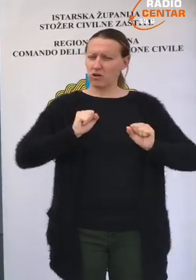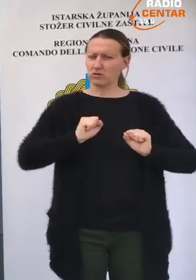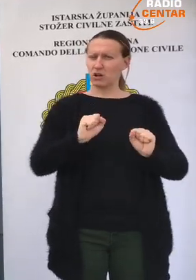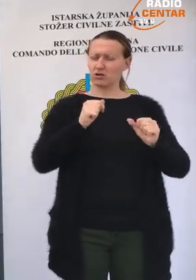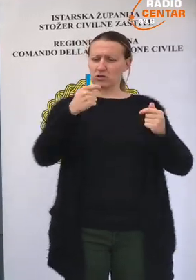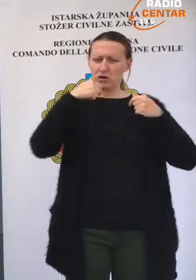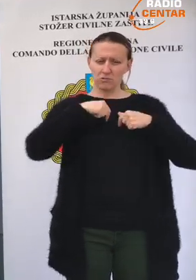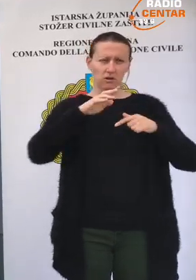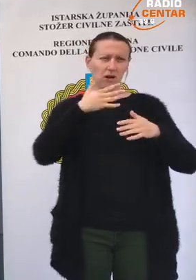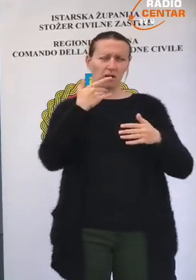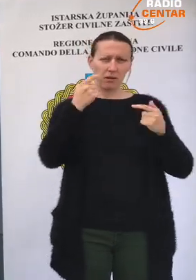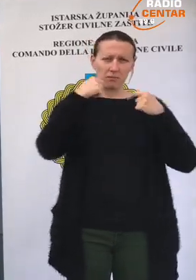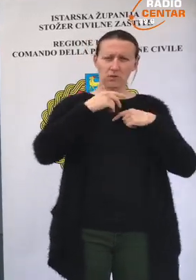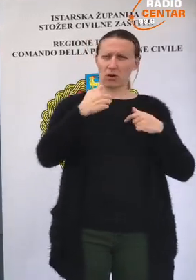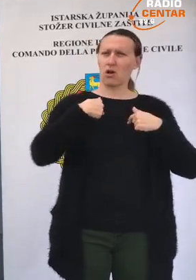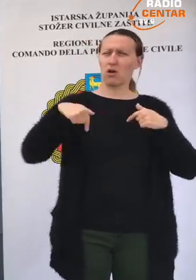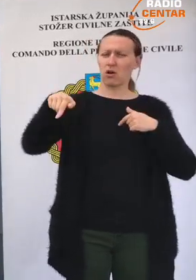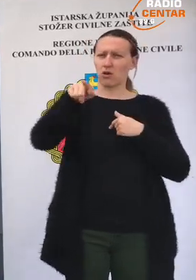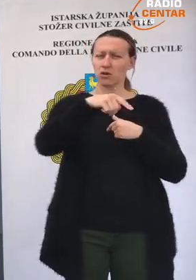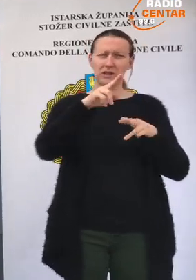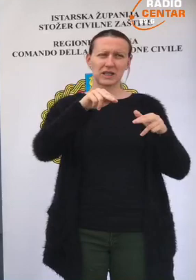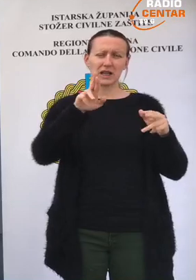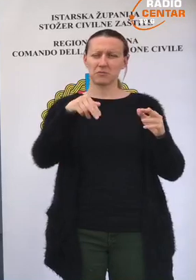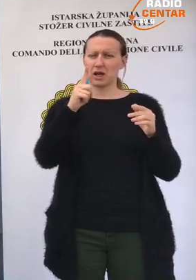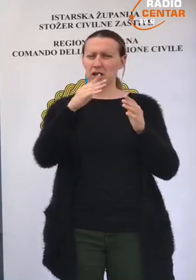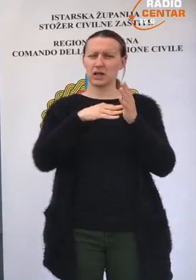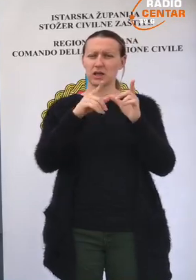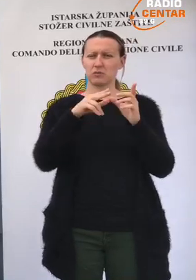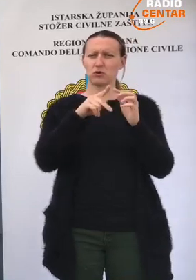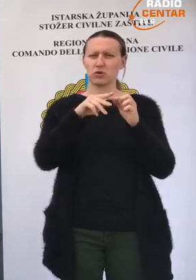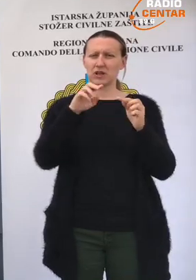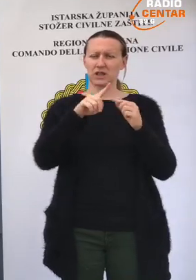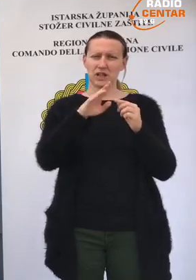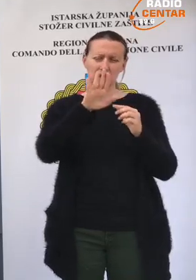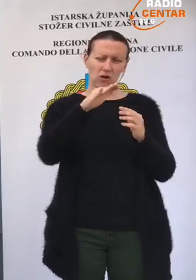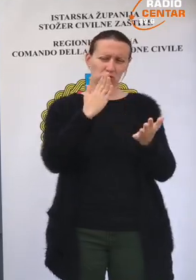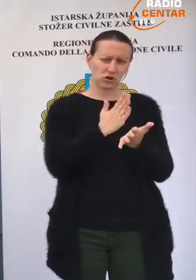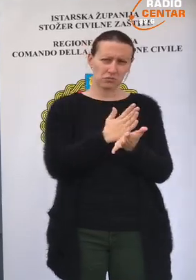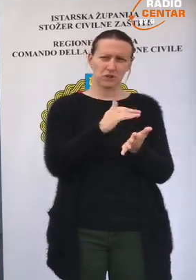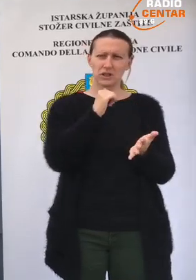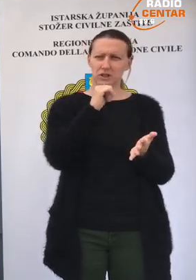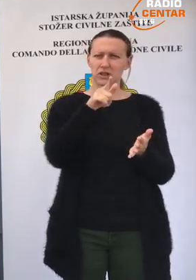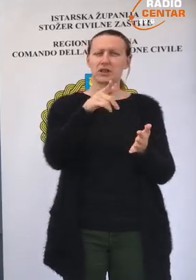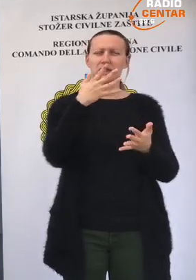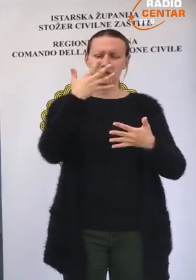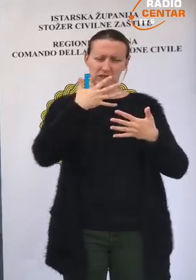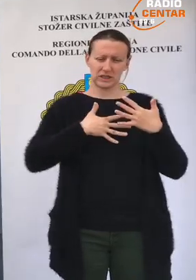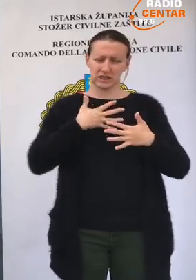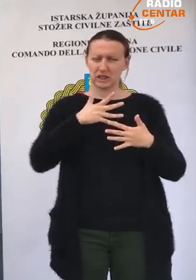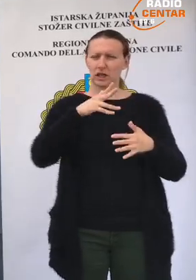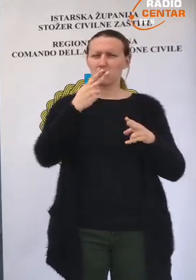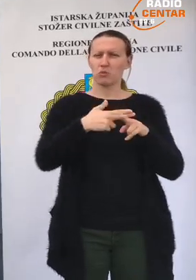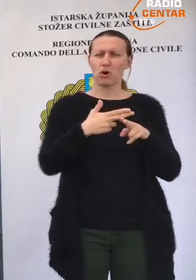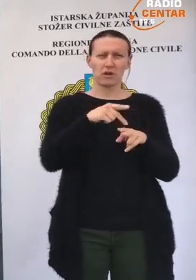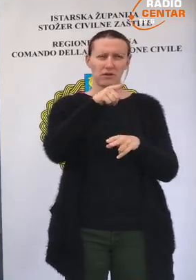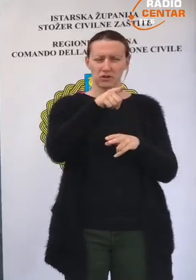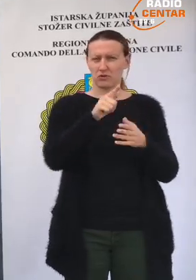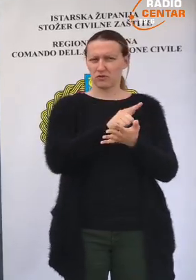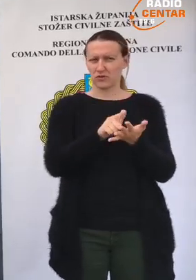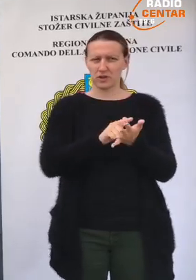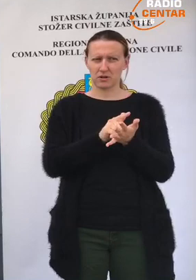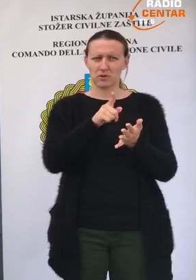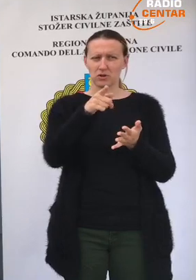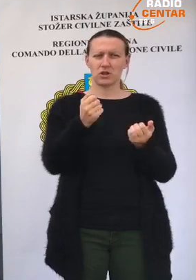populacija? Odnosno koliko će nas steći određen imunitet prema njemu? Tako će biti i eventualna klinička slika i poboljevanje u tom